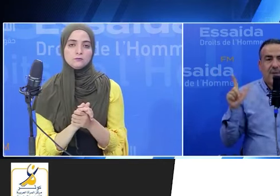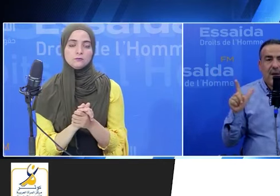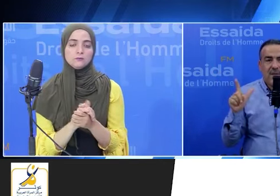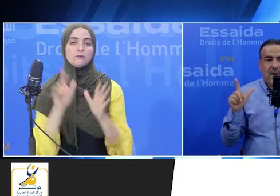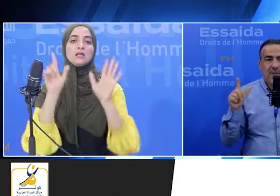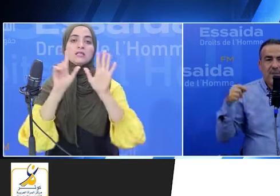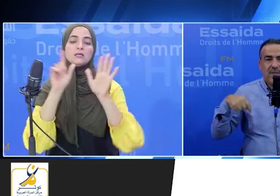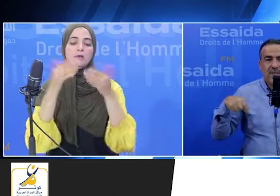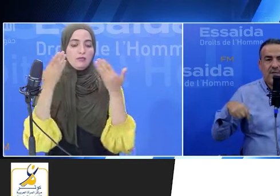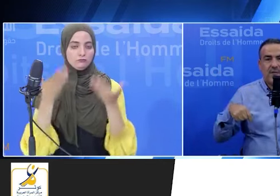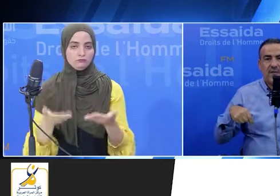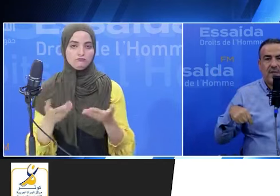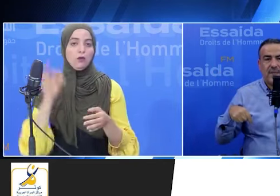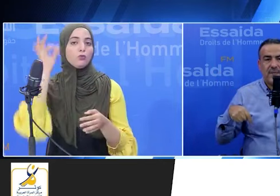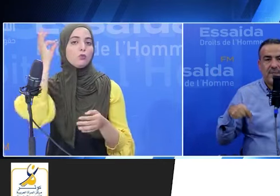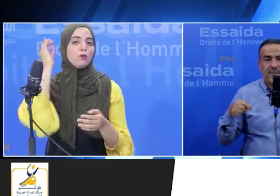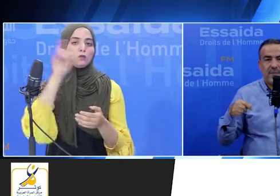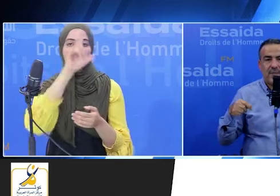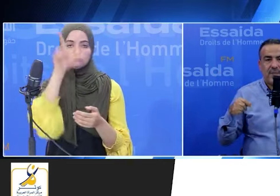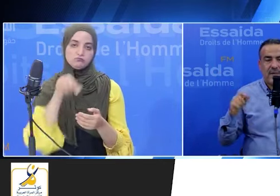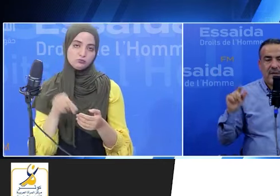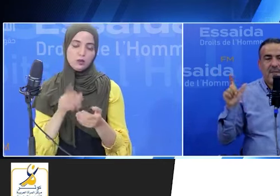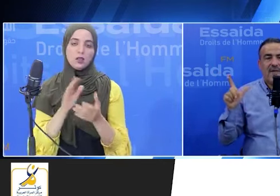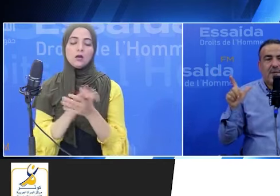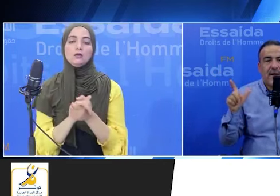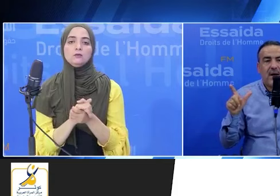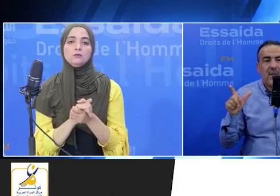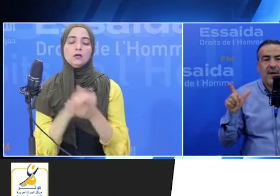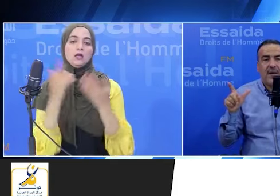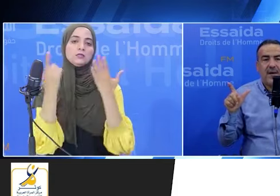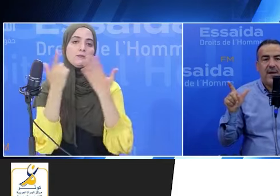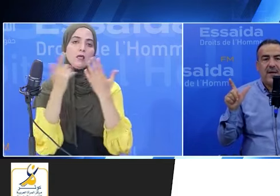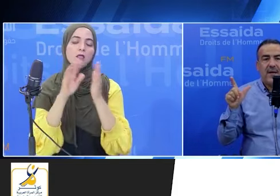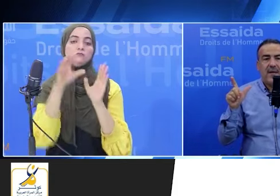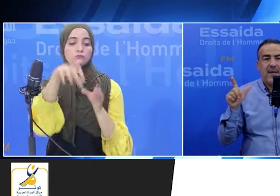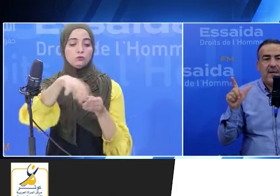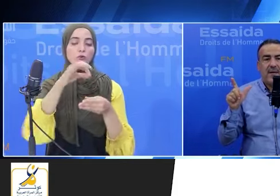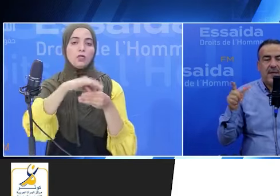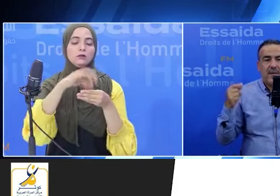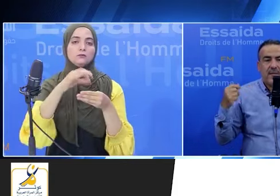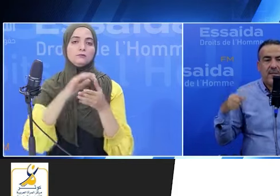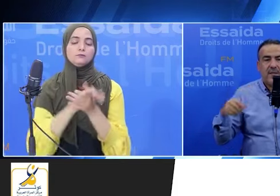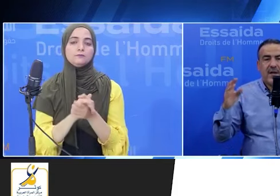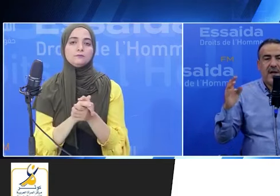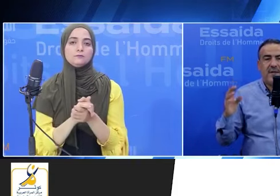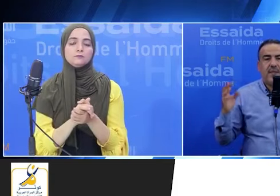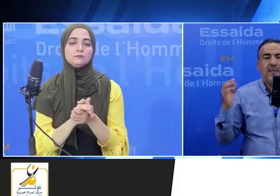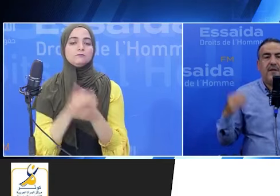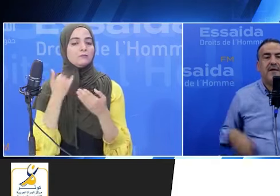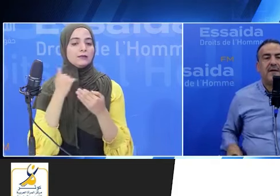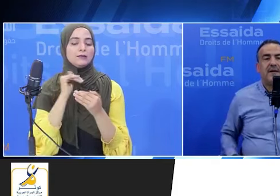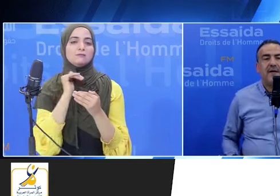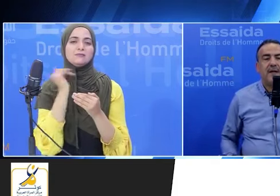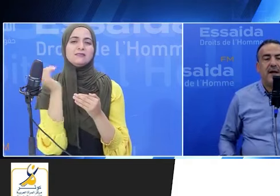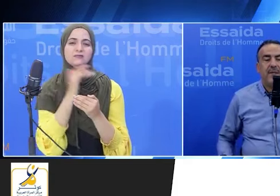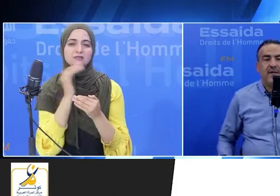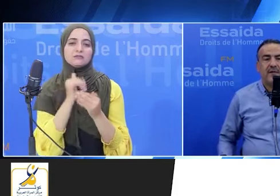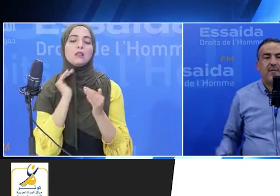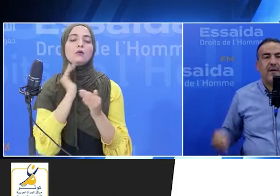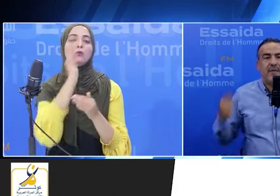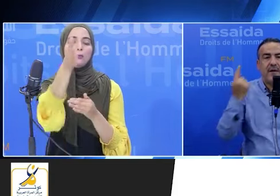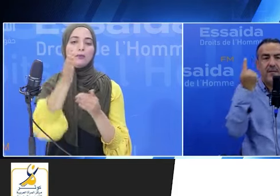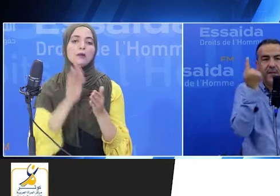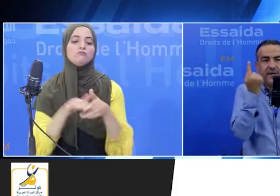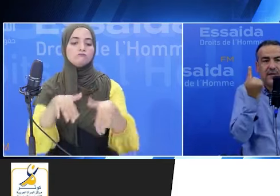سبعة منهم في تونس ثم سبعة دوائر متعدين مباشرة إلى